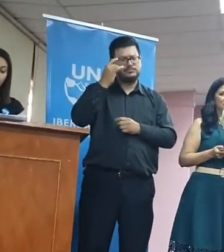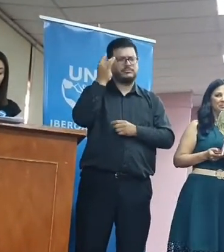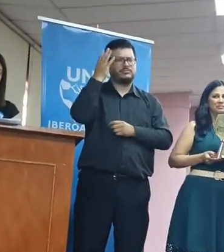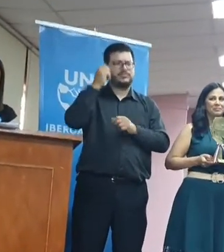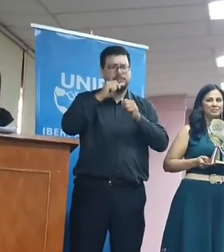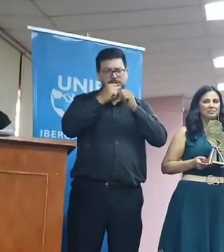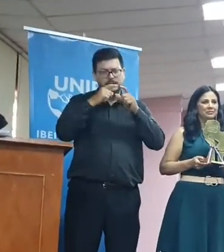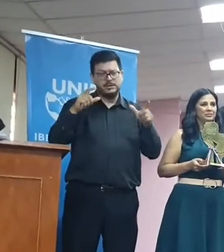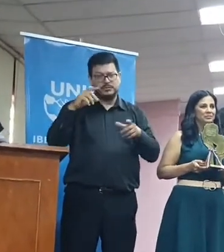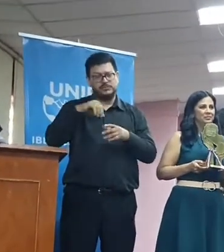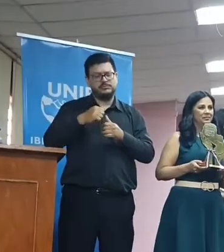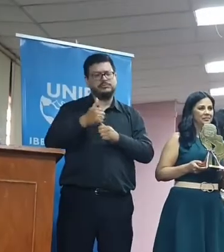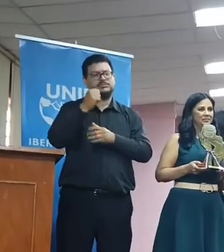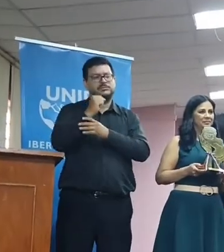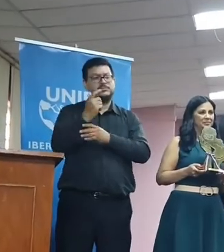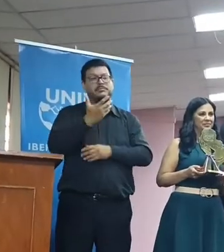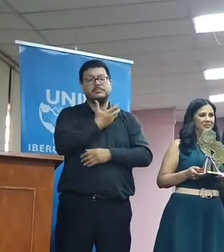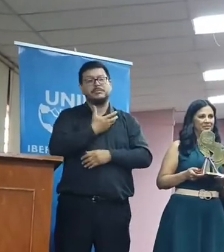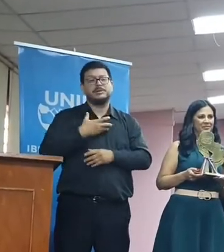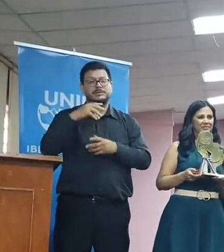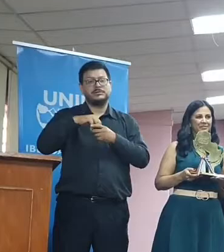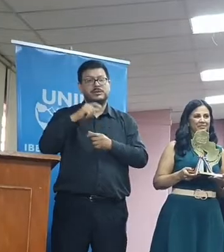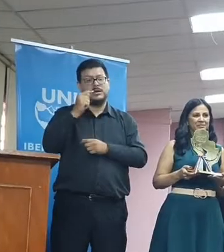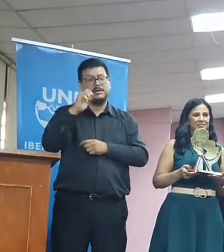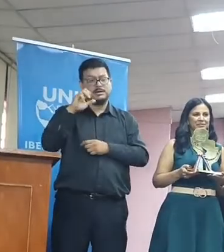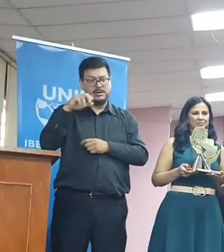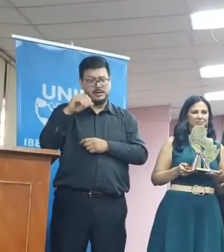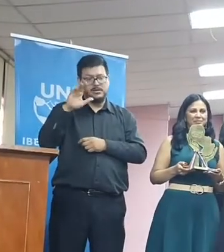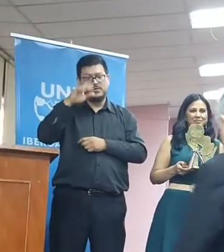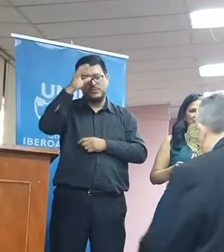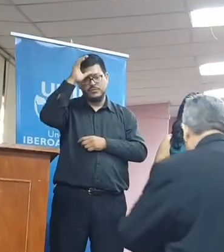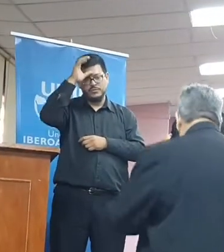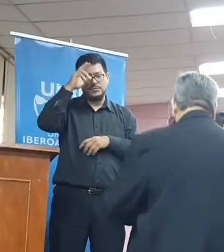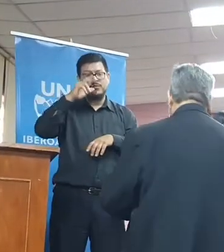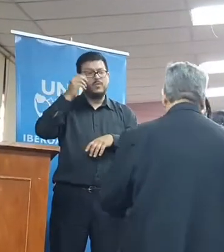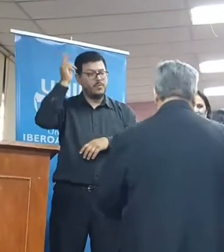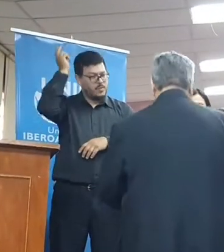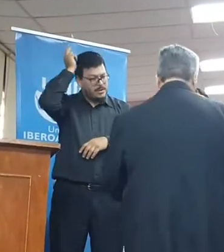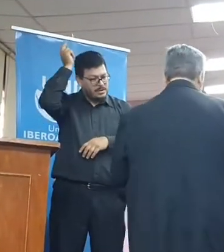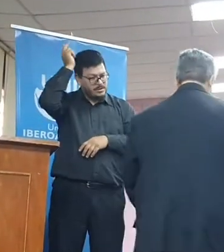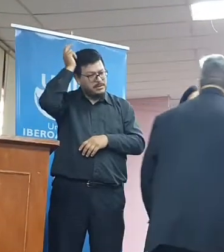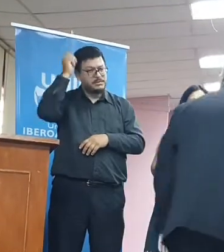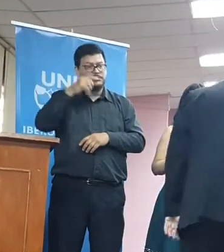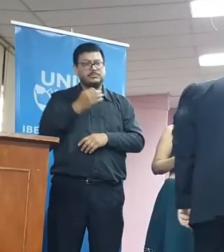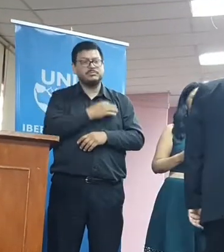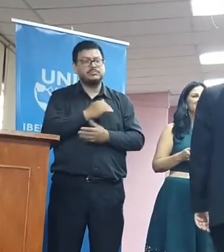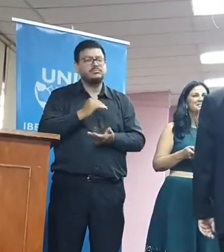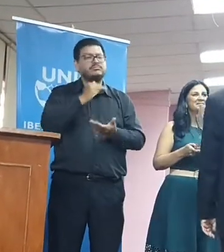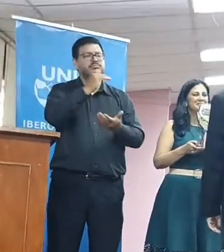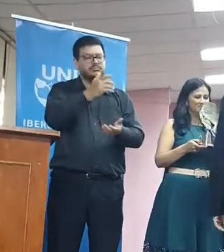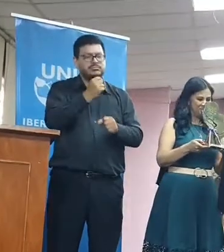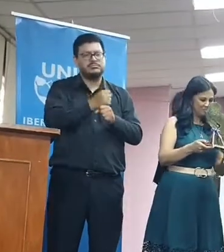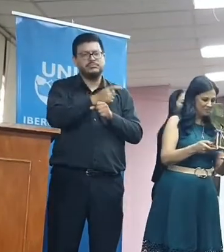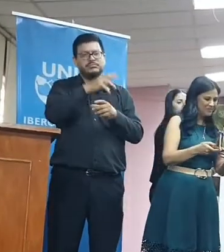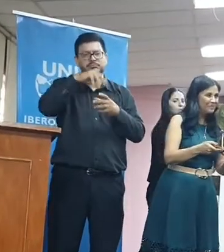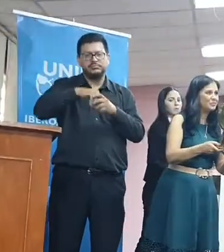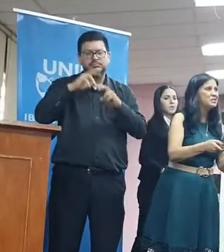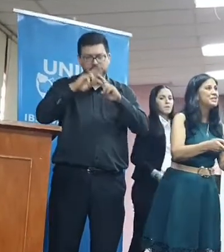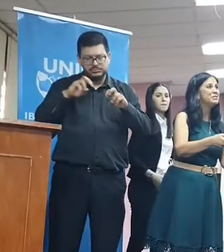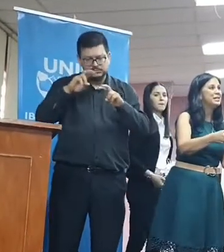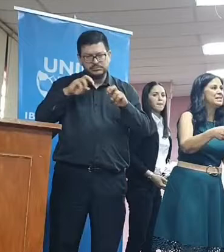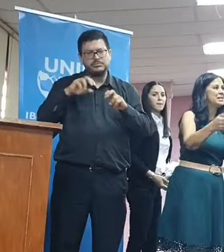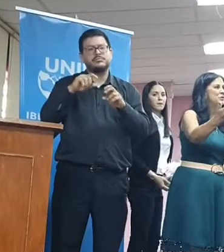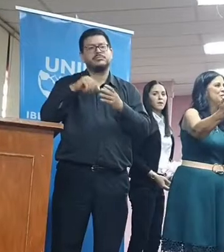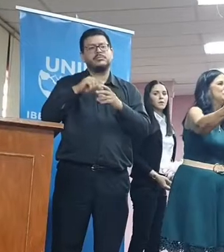destacados actualmente, presidente del Ateneo de Lengua y Cultura Guaraní. Es galardonado por su trabajo en la educación y